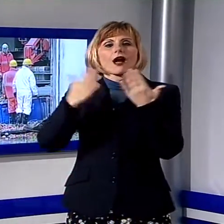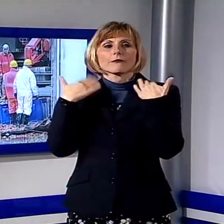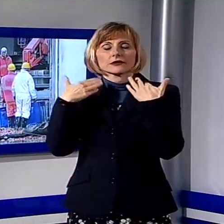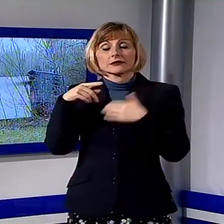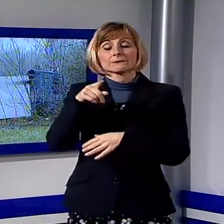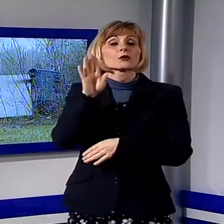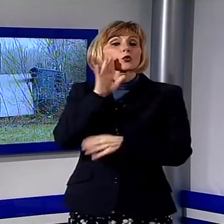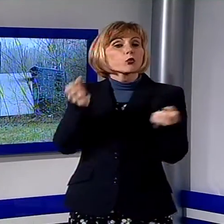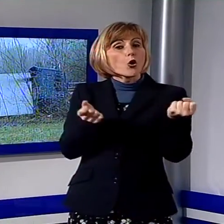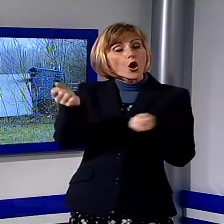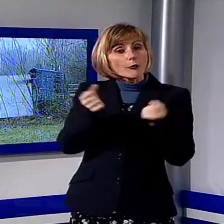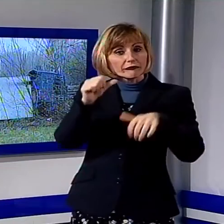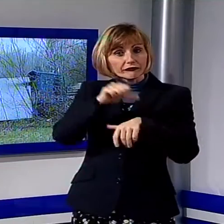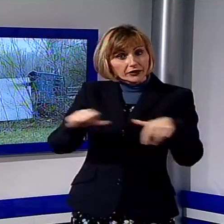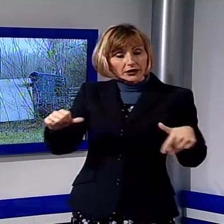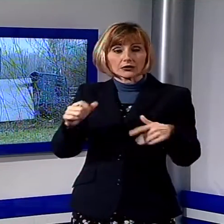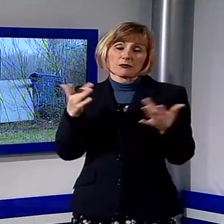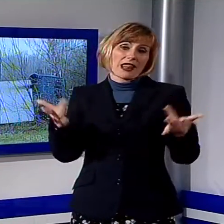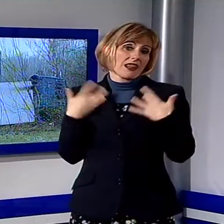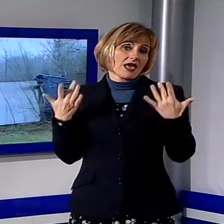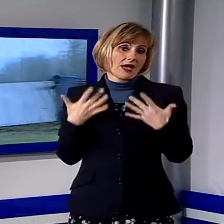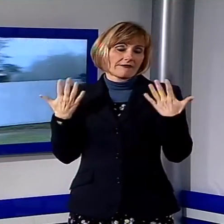non in maniera grave, il conducente del mezzo.